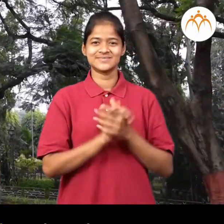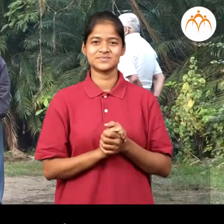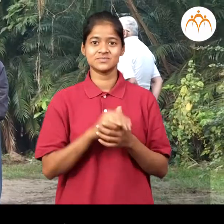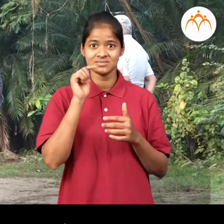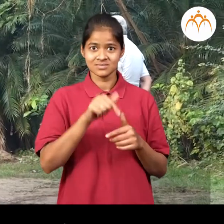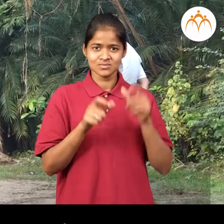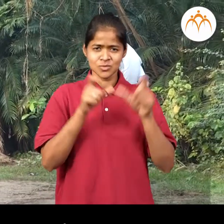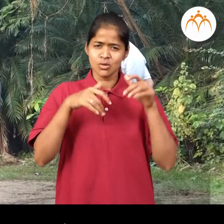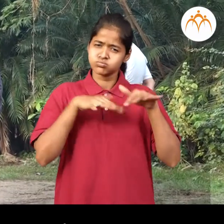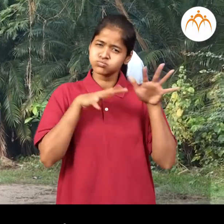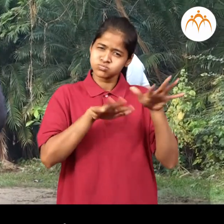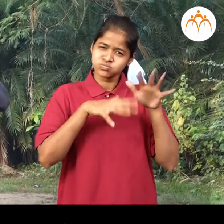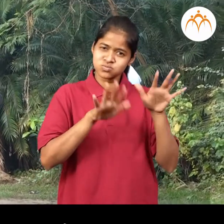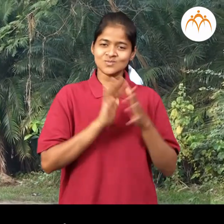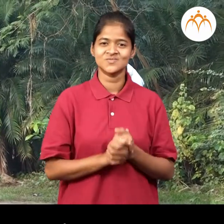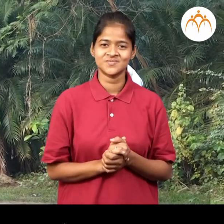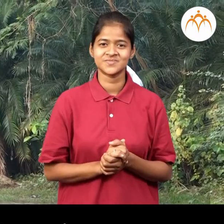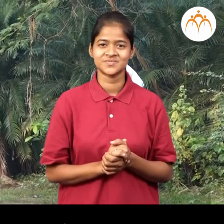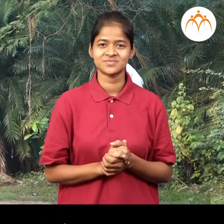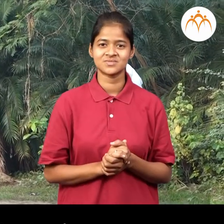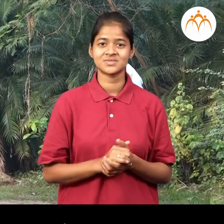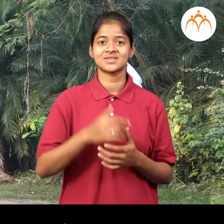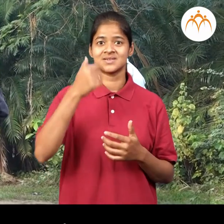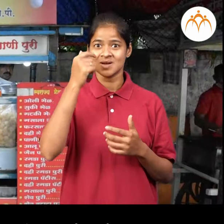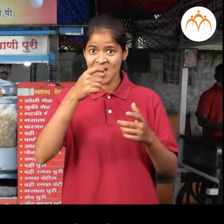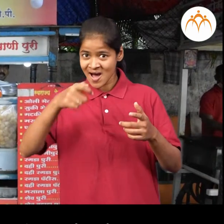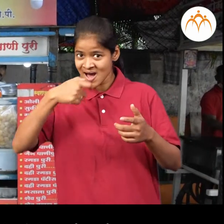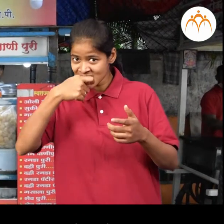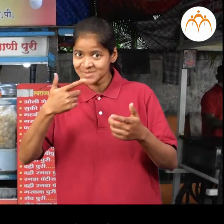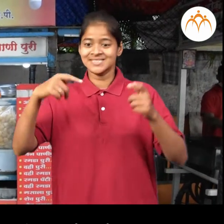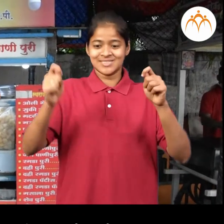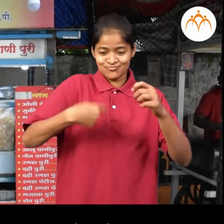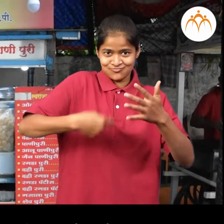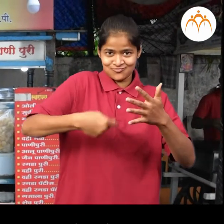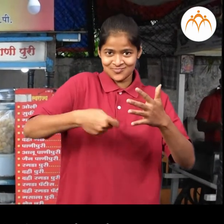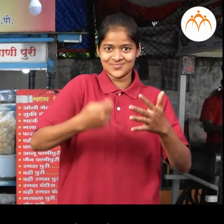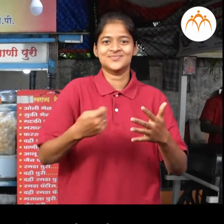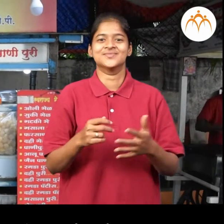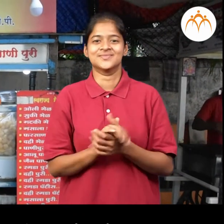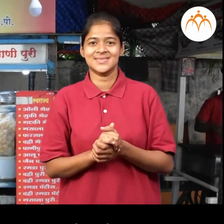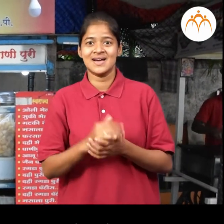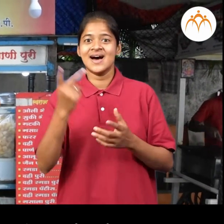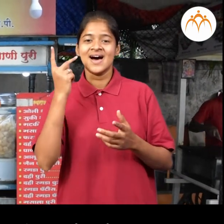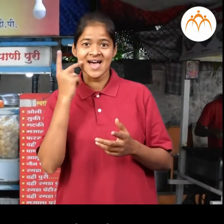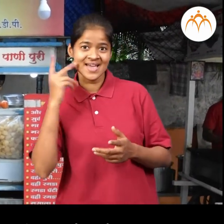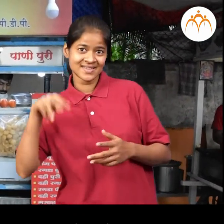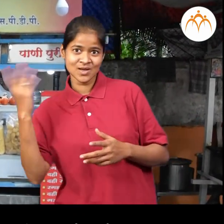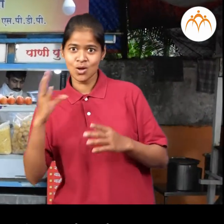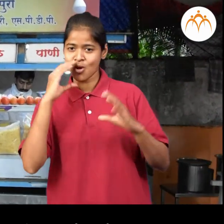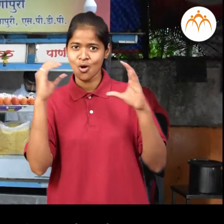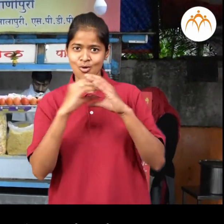या उध्यानाथ नहेमी गरदी आस्तेjan या उध्यानाथ भेल, पाणी पुरी, यंची, दुकन्य आहेथ